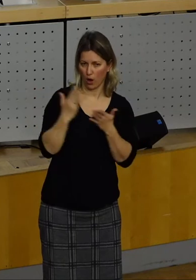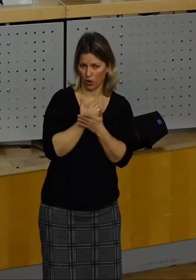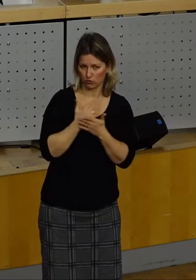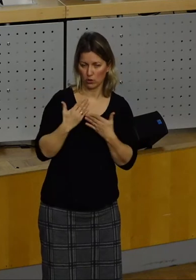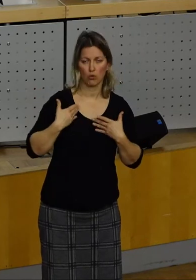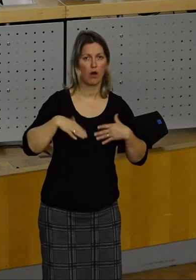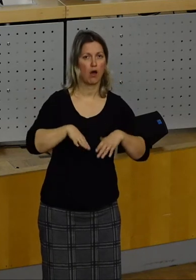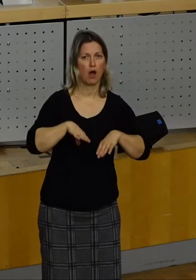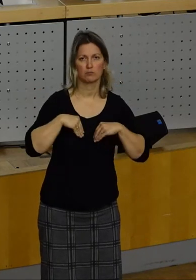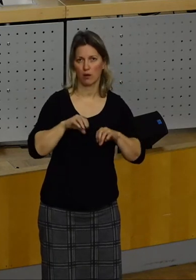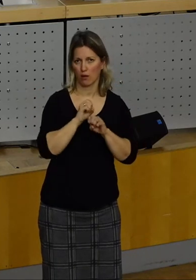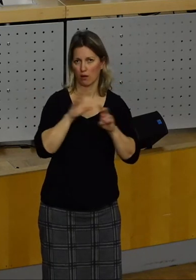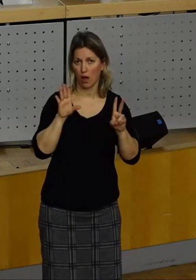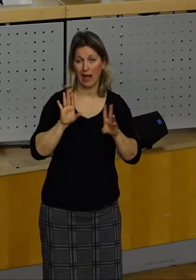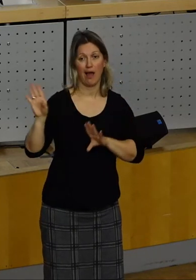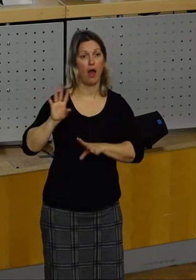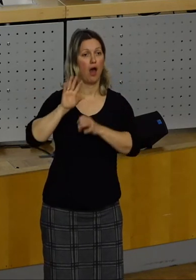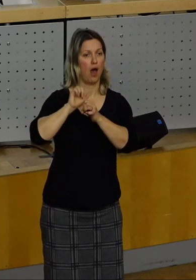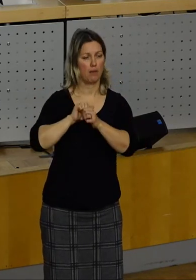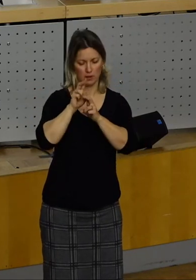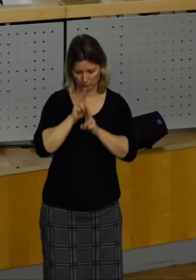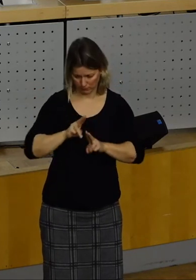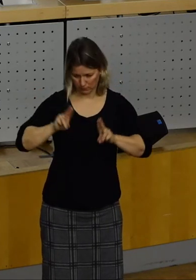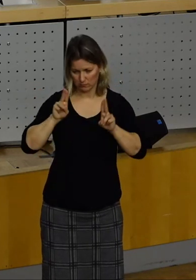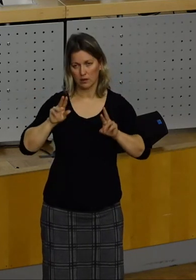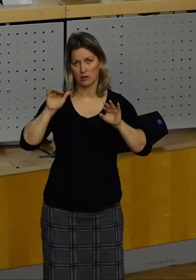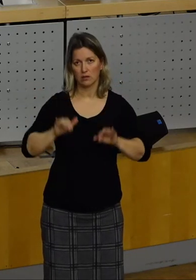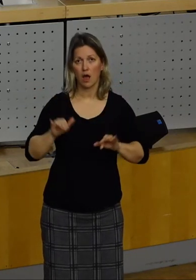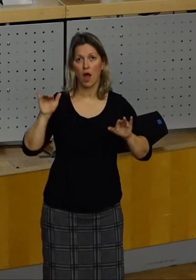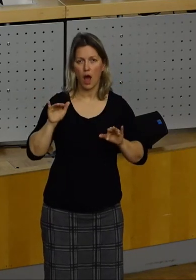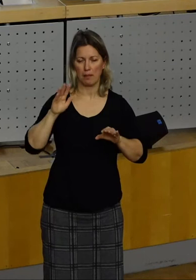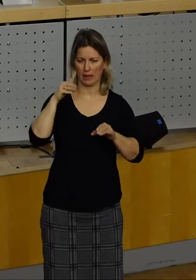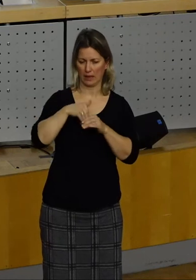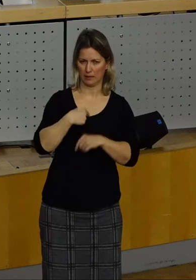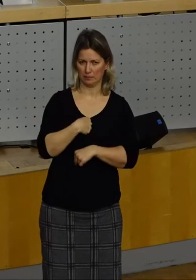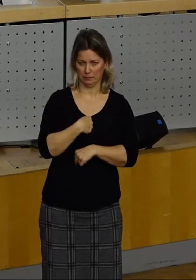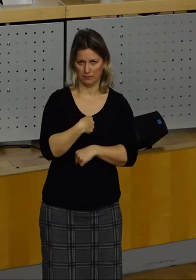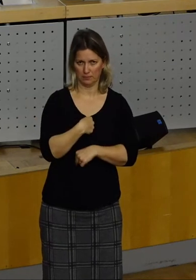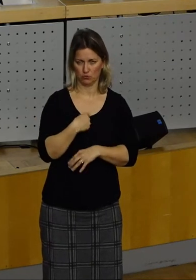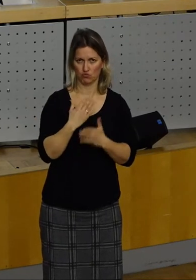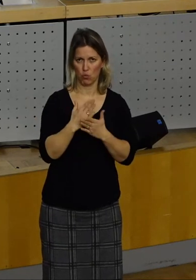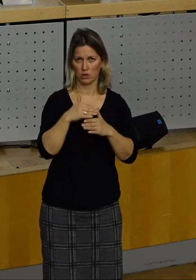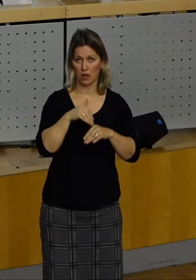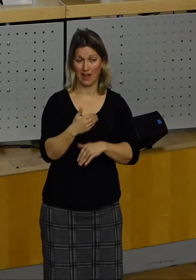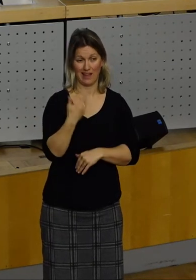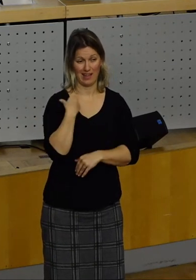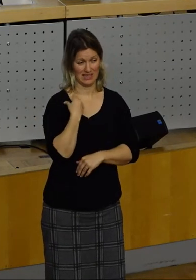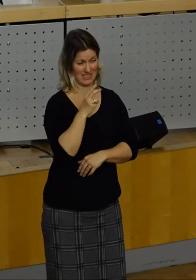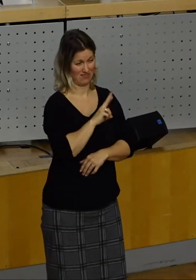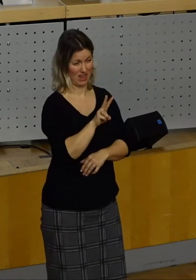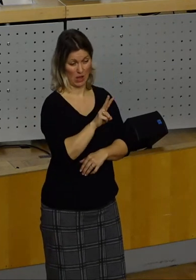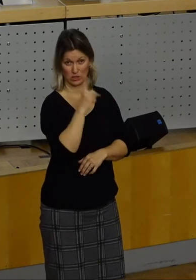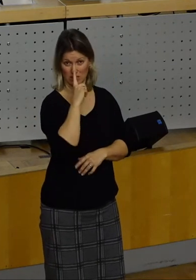weil wir Achtung für Ihrem Amt haben. Gleichzeitig ist natürlich ein gewisser Widerspruch, wenn 2000 beschlossen wurde,